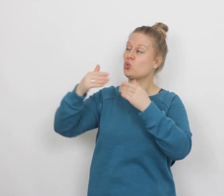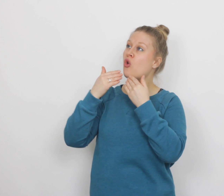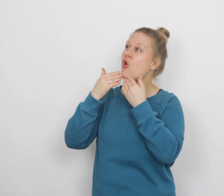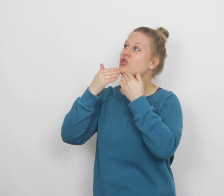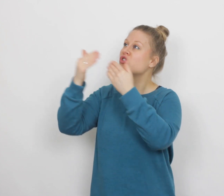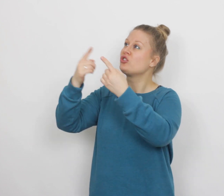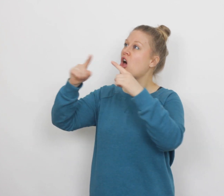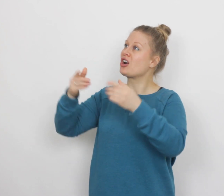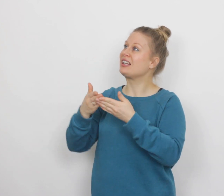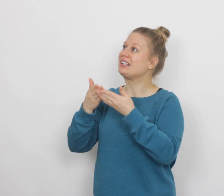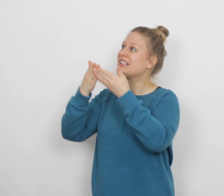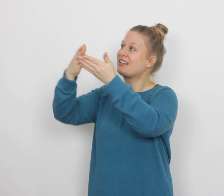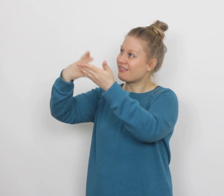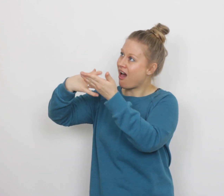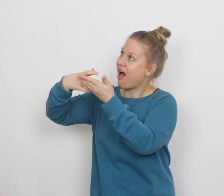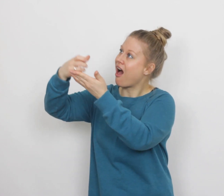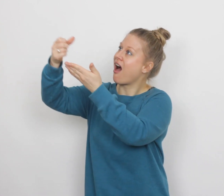ons danklied aan.